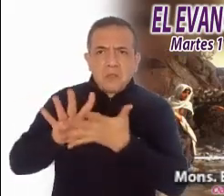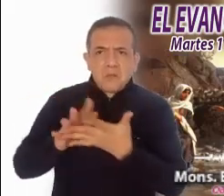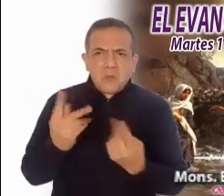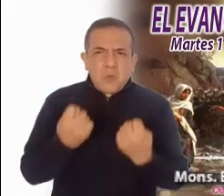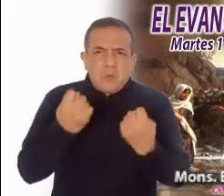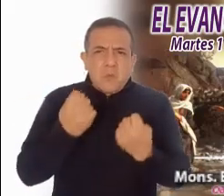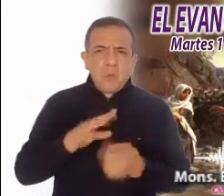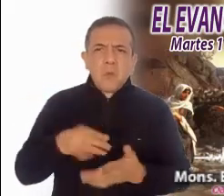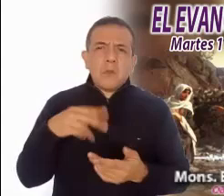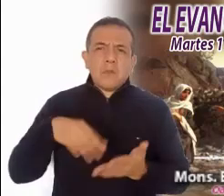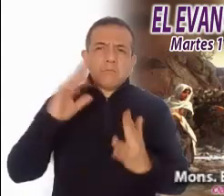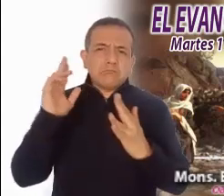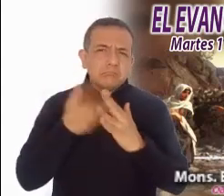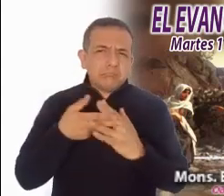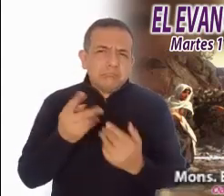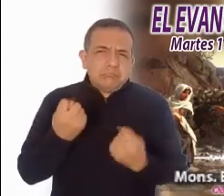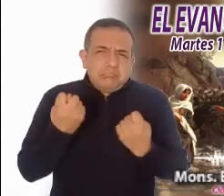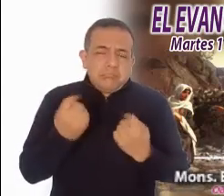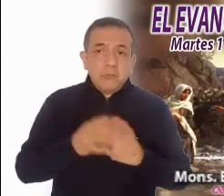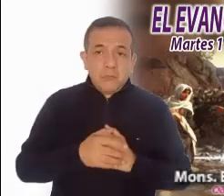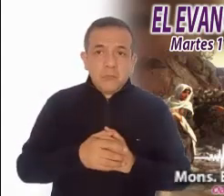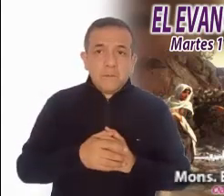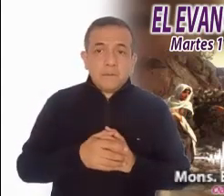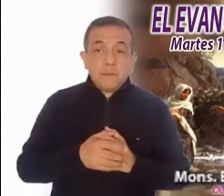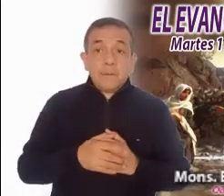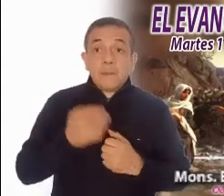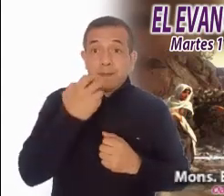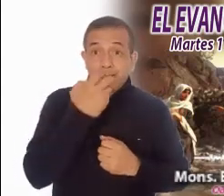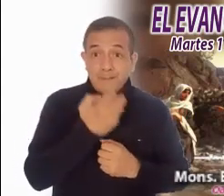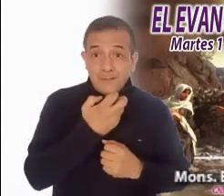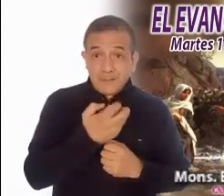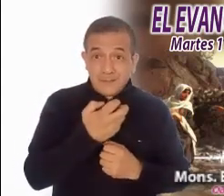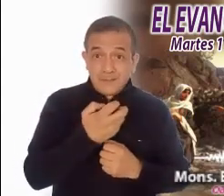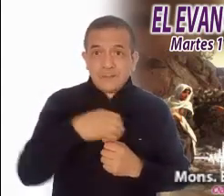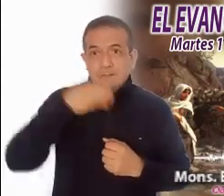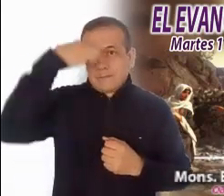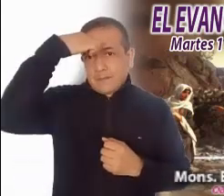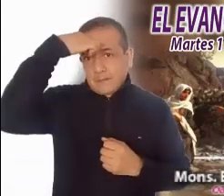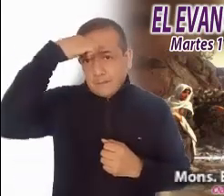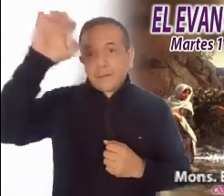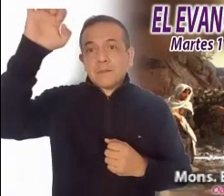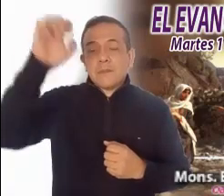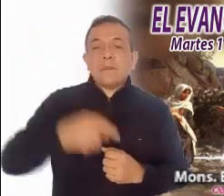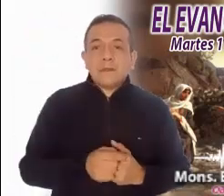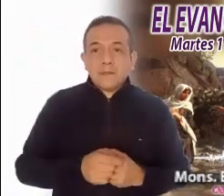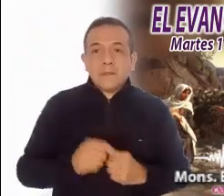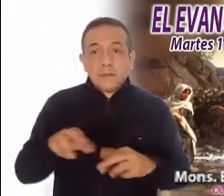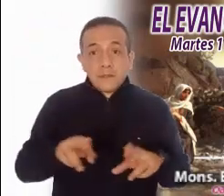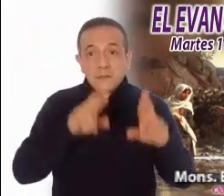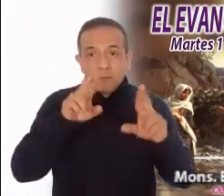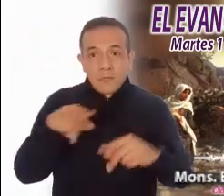cárcel y de la muerte. Esta experiencia de resurrección los ha